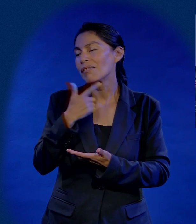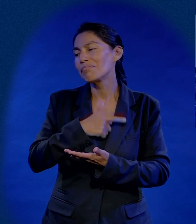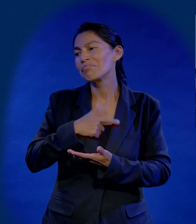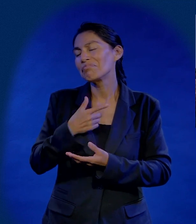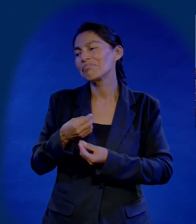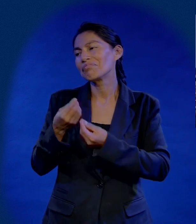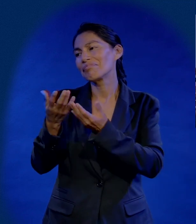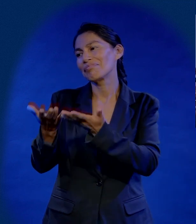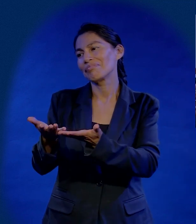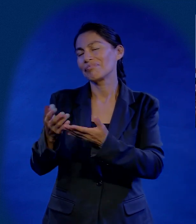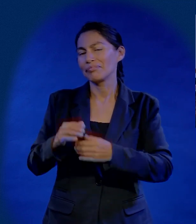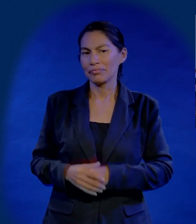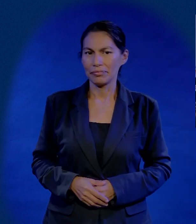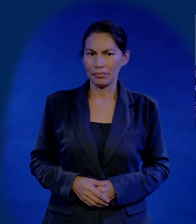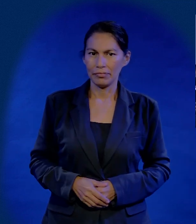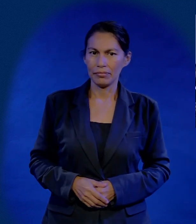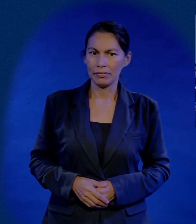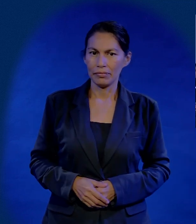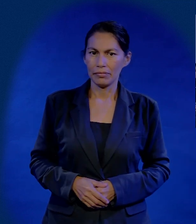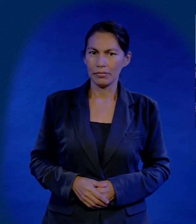estudió eso? Para darle gusto a mi papá.